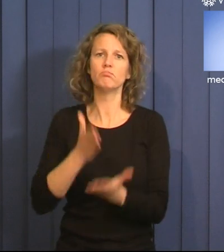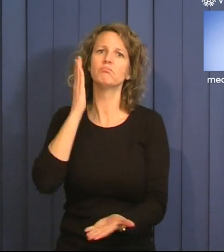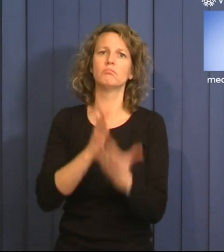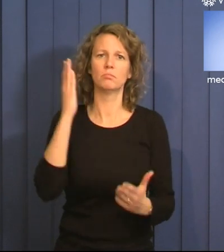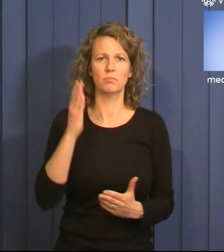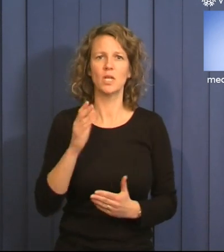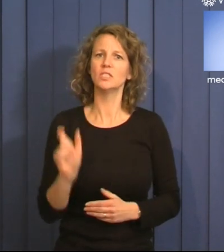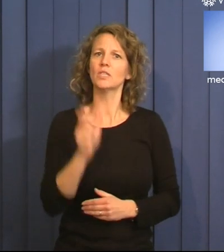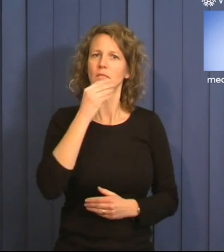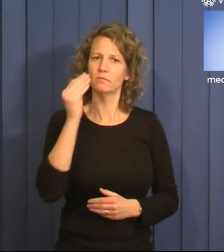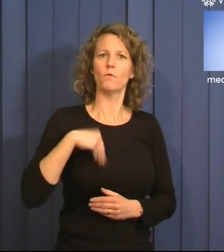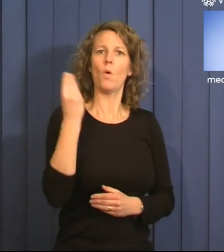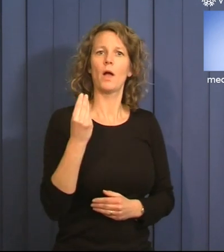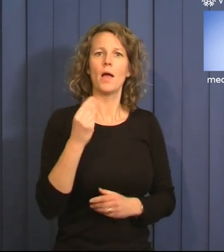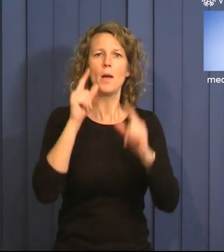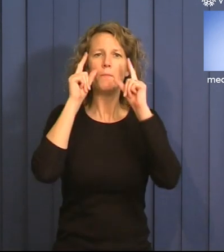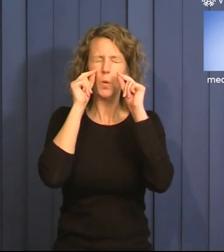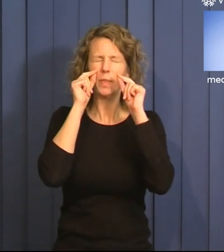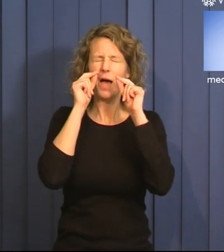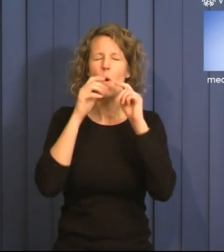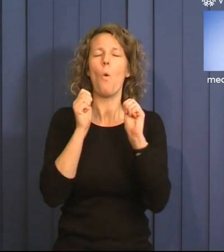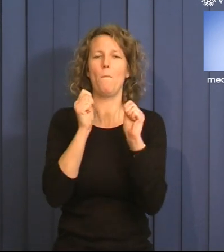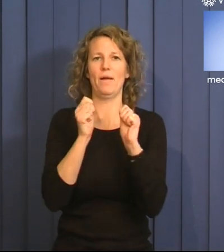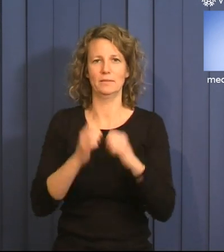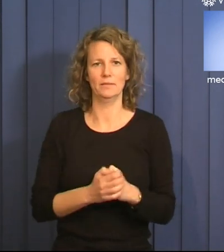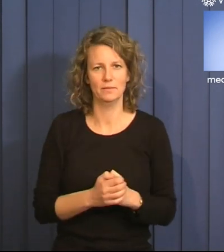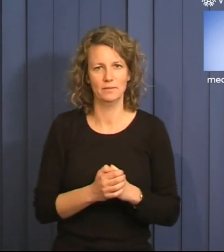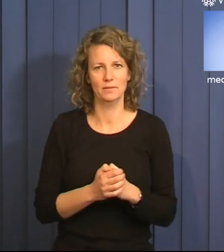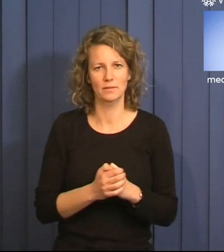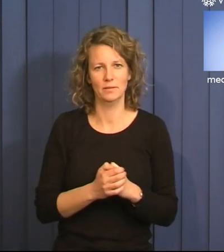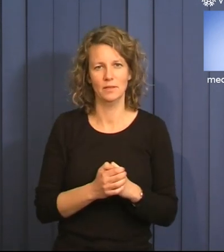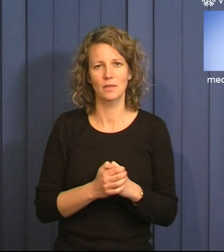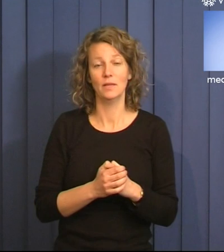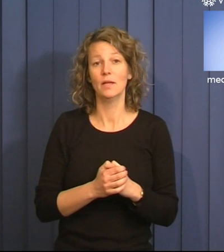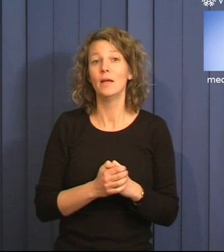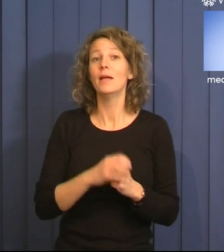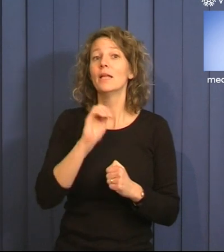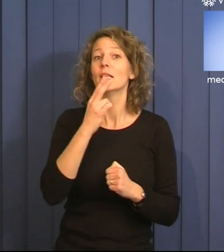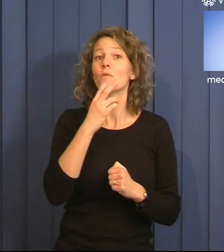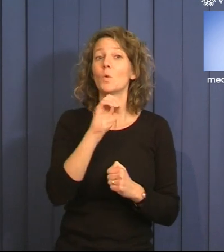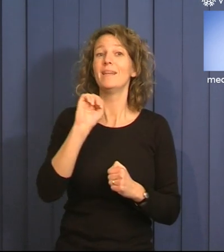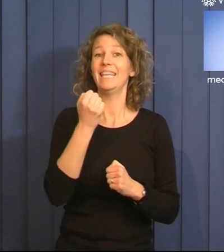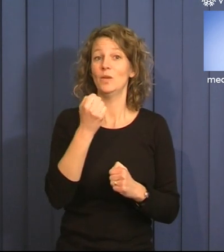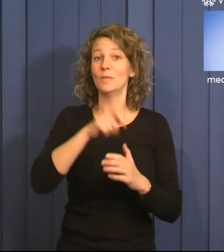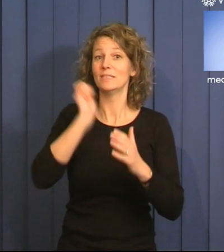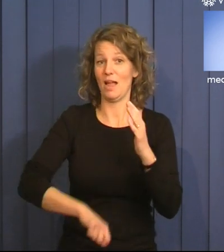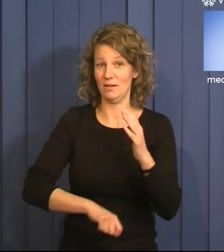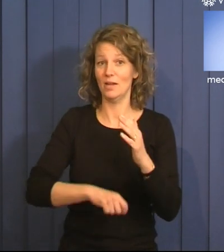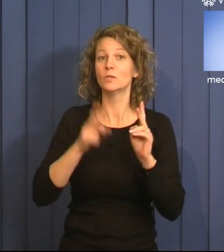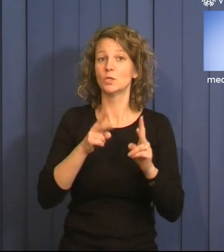våga chansa, blunda och bara hoppas. Starten på mitt 2009 var som att spela rysk roulette.